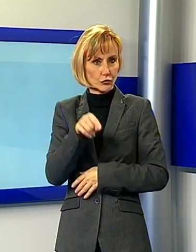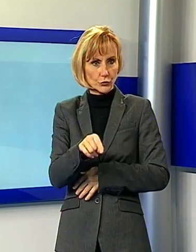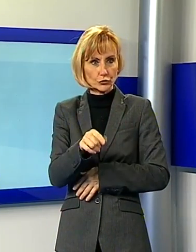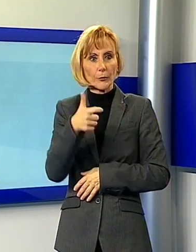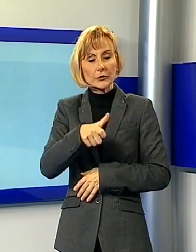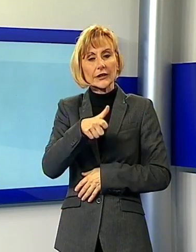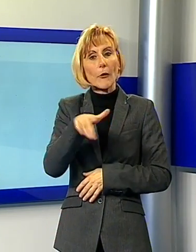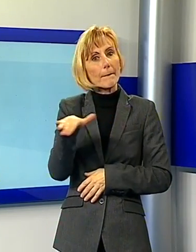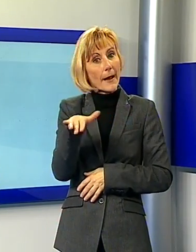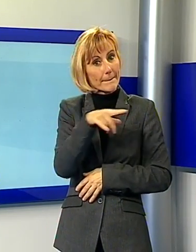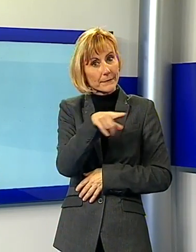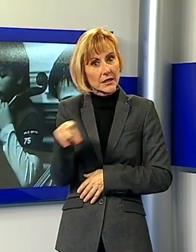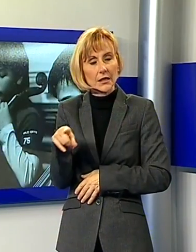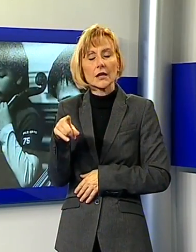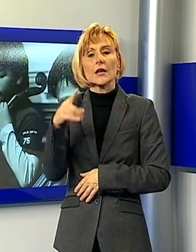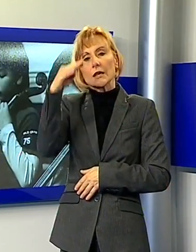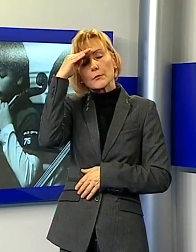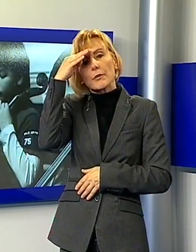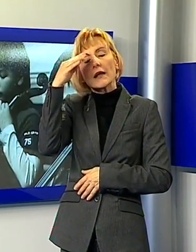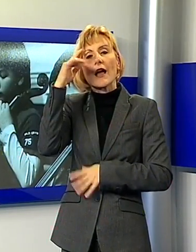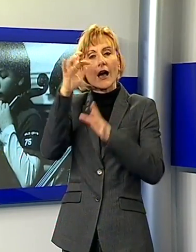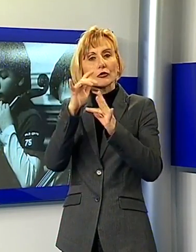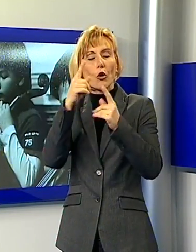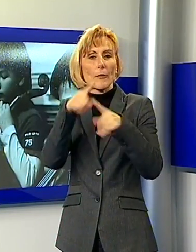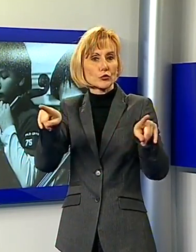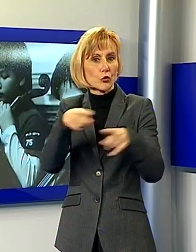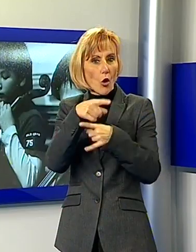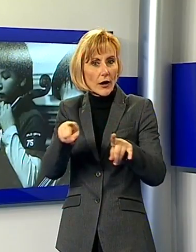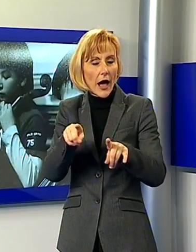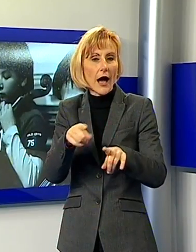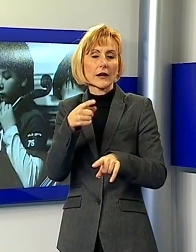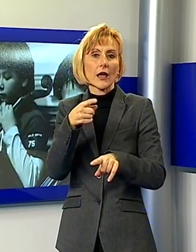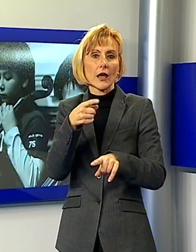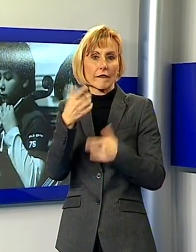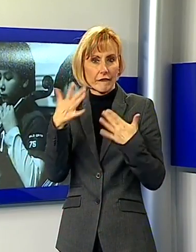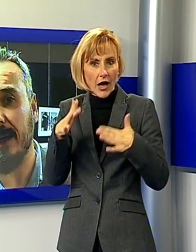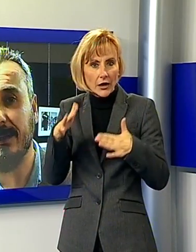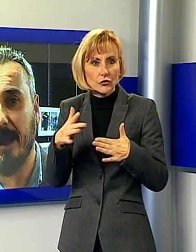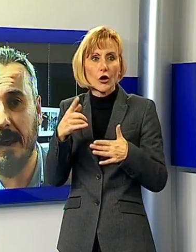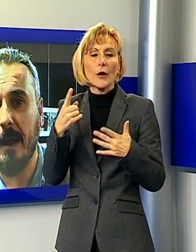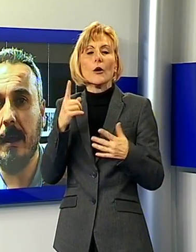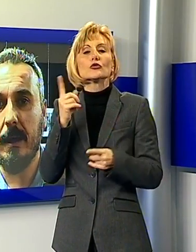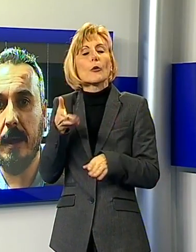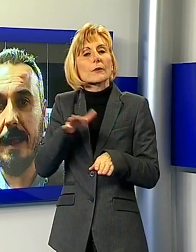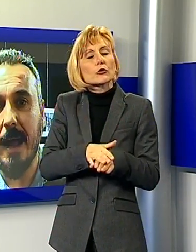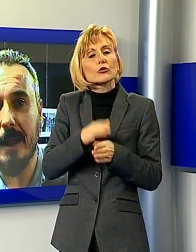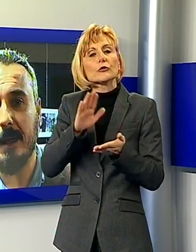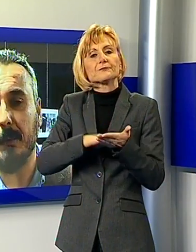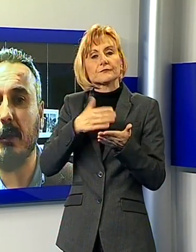suonare uno strumento con un metodo molto libero che gli consentiva immediatamente di fare una cosa importantissima, quella di suonare insieme agli altri e poter